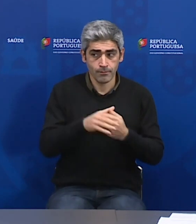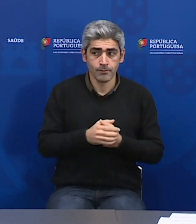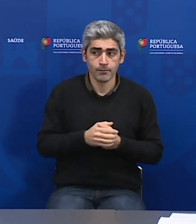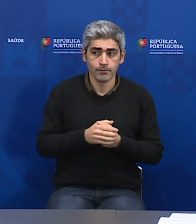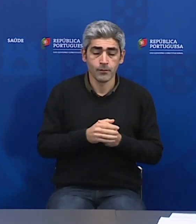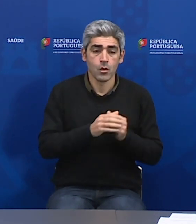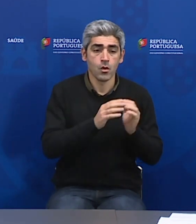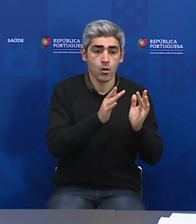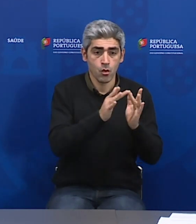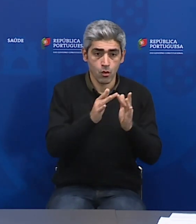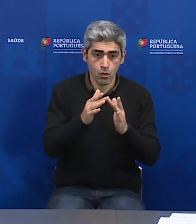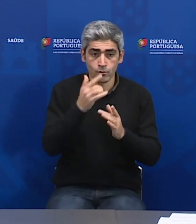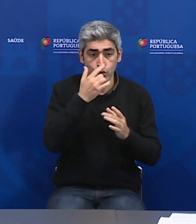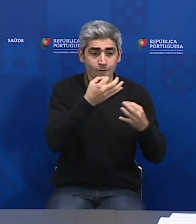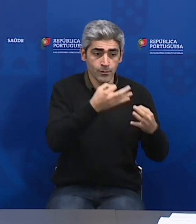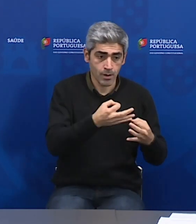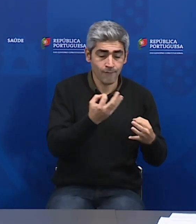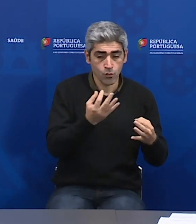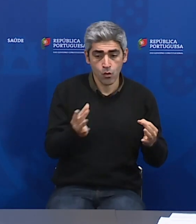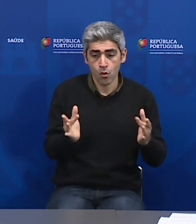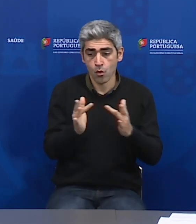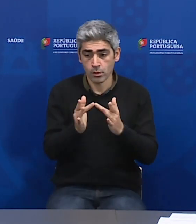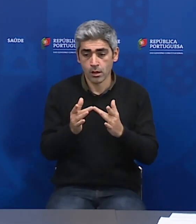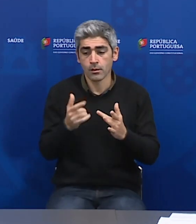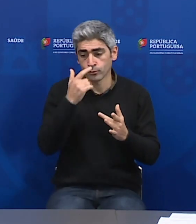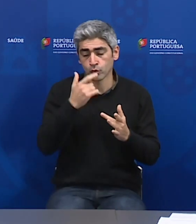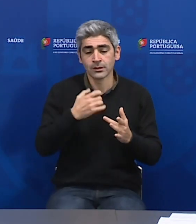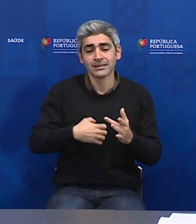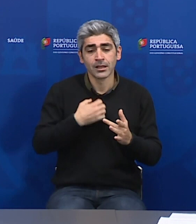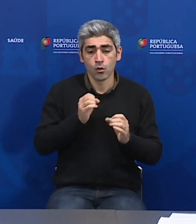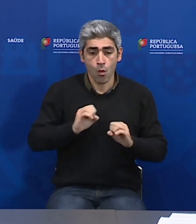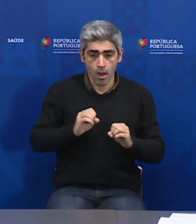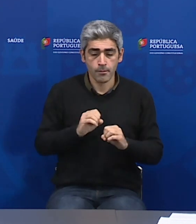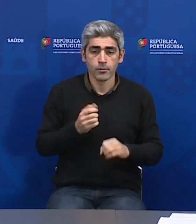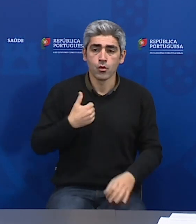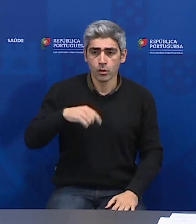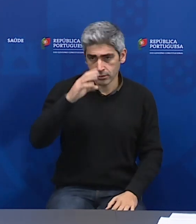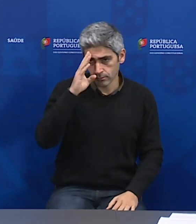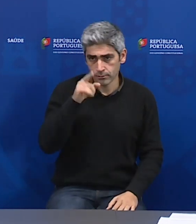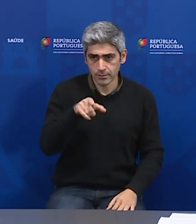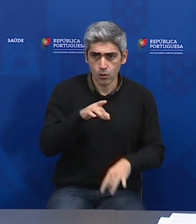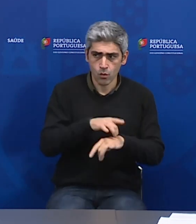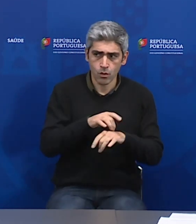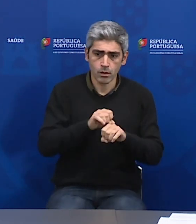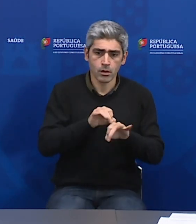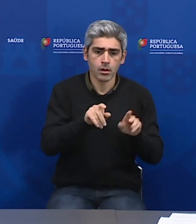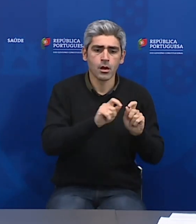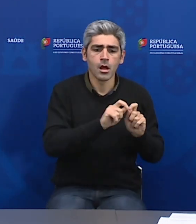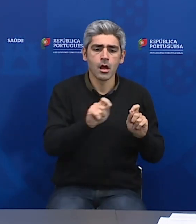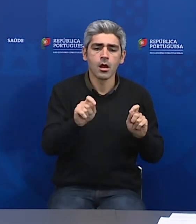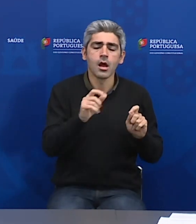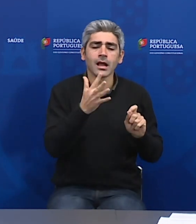Os contactos de uma pessoa confirmada que esteja assintomática. O grande problema é nós sabemos que a pré-incubação desta doença são 14 dias.